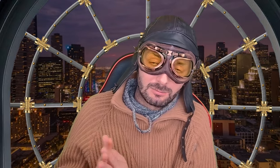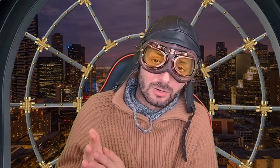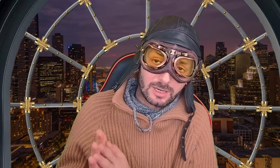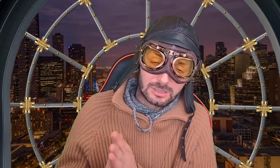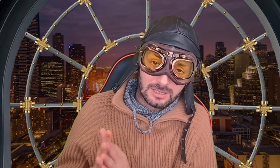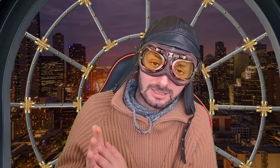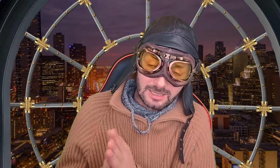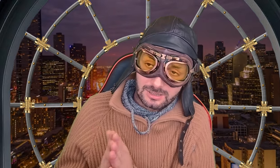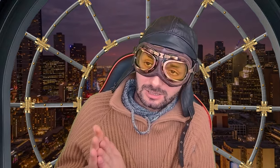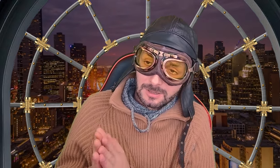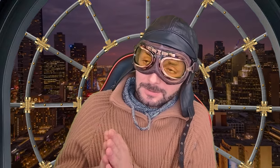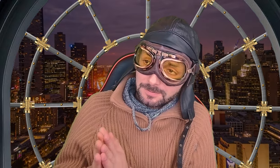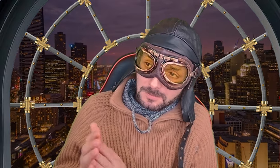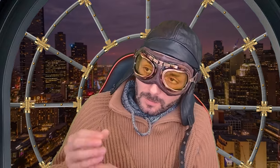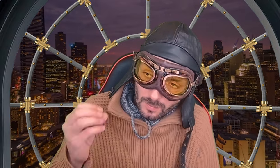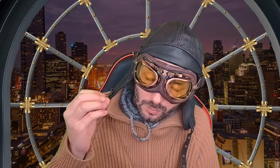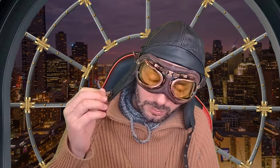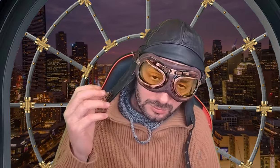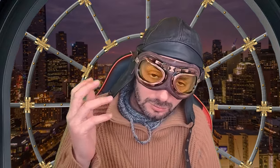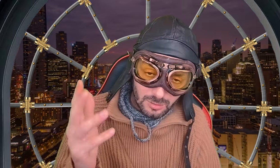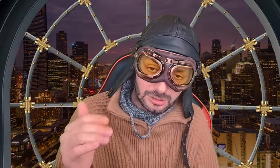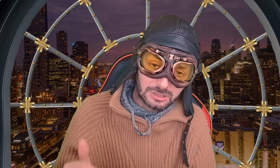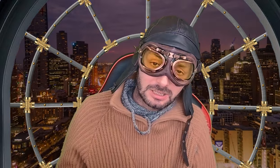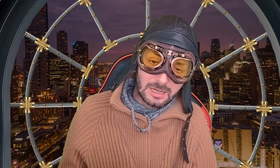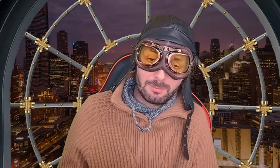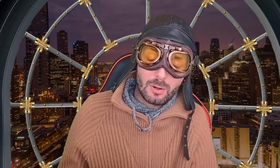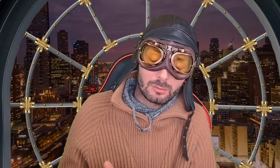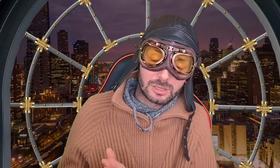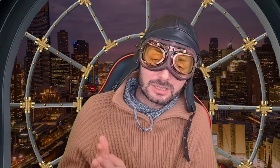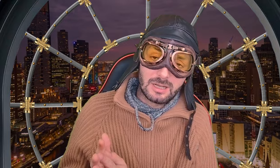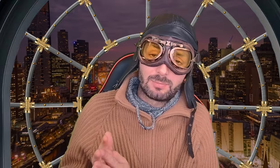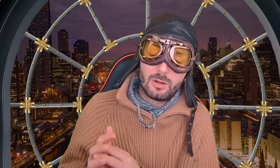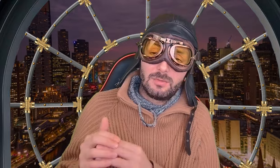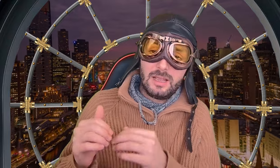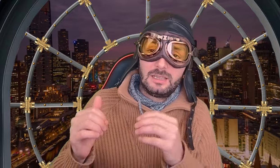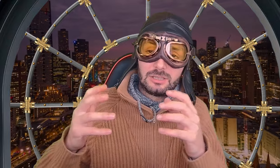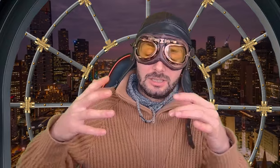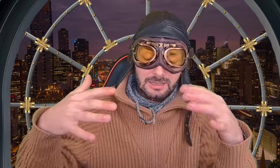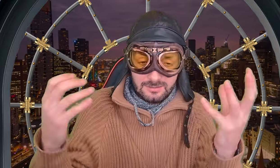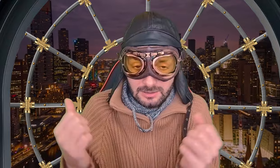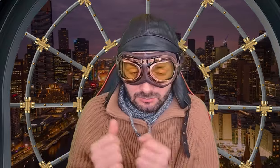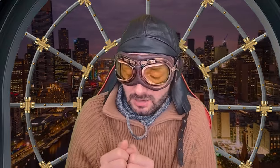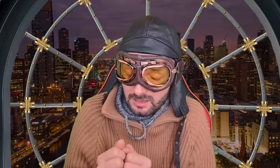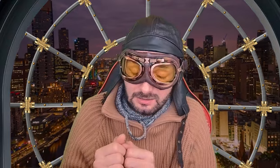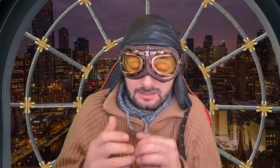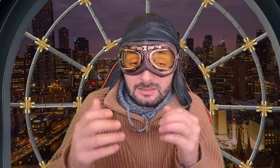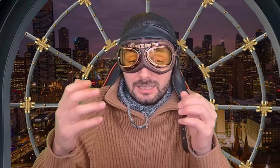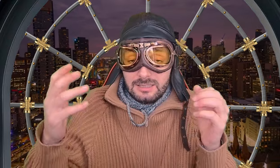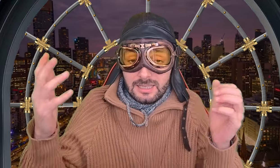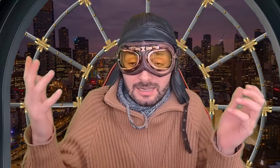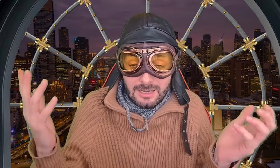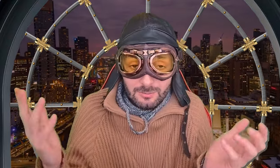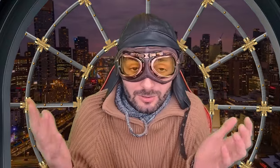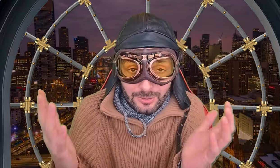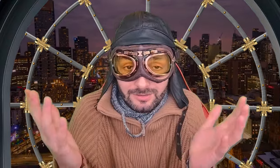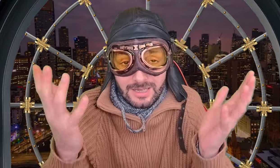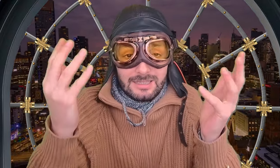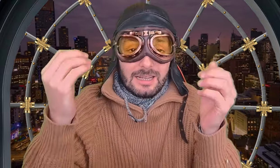ali možeš ti, znači, odnosno, možeš ti da pokušaš da promijeniš istinu. Ali istina će, kralju moj, uvijek da